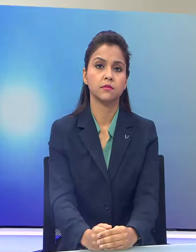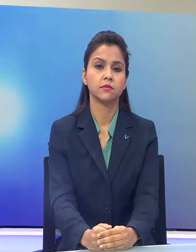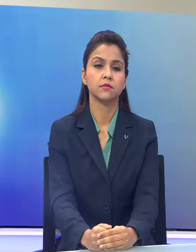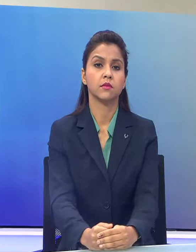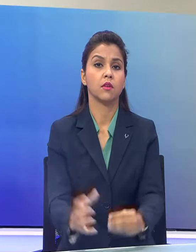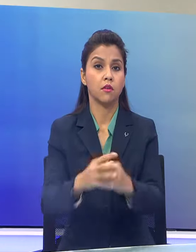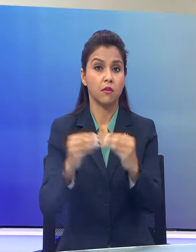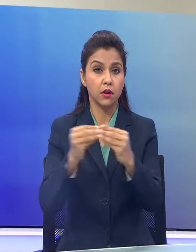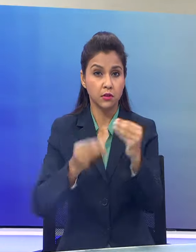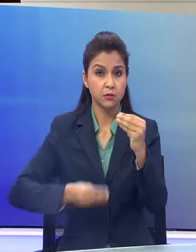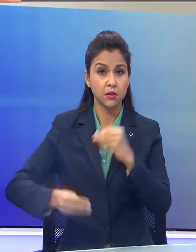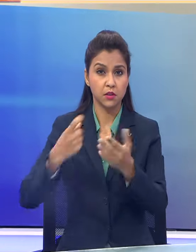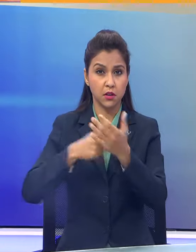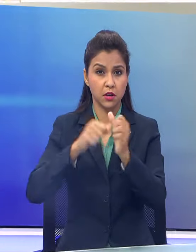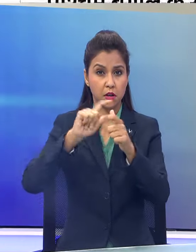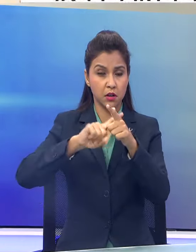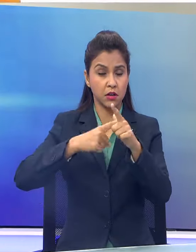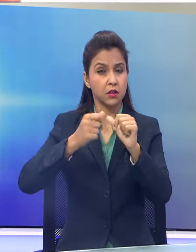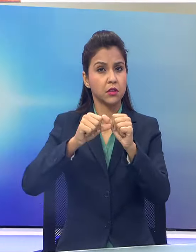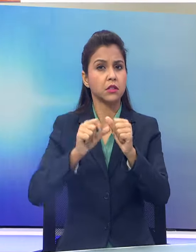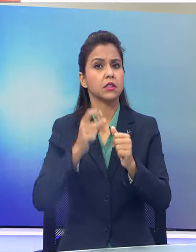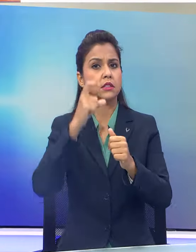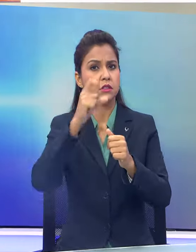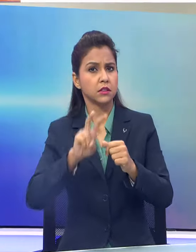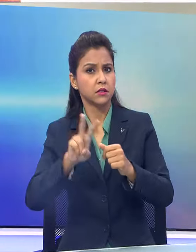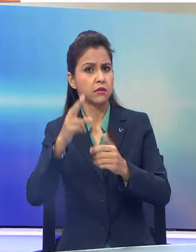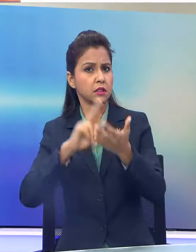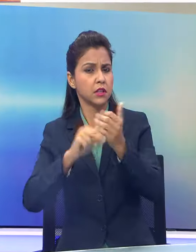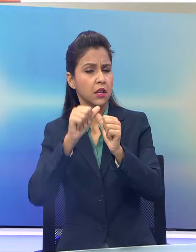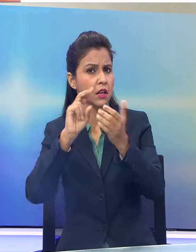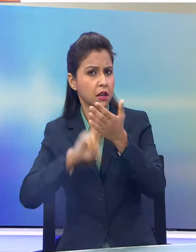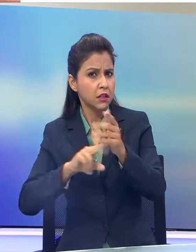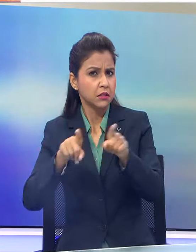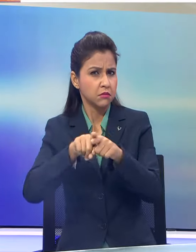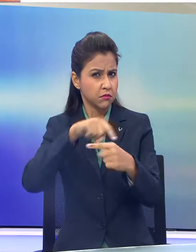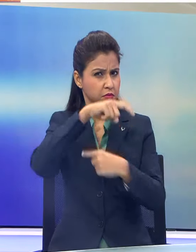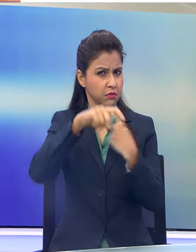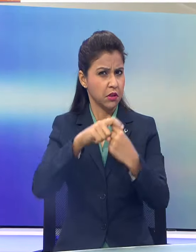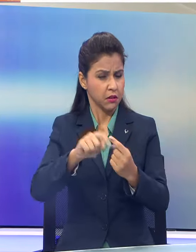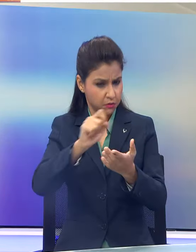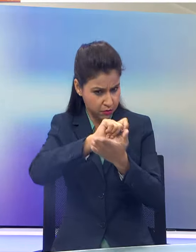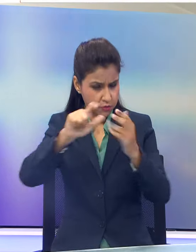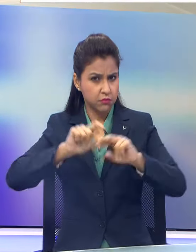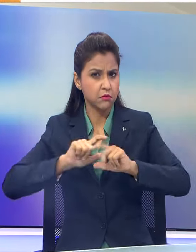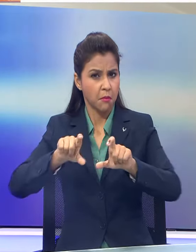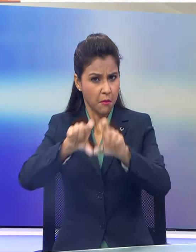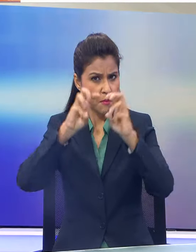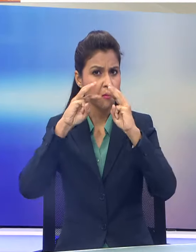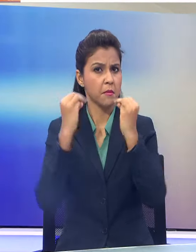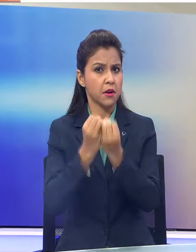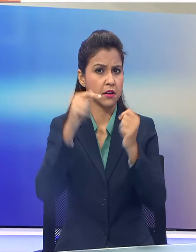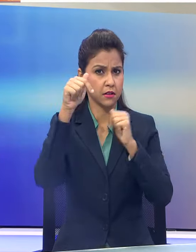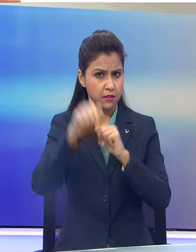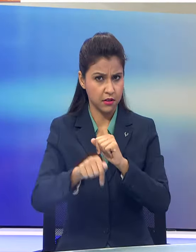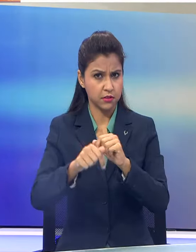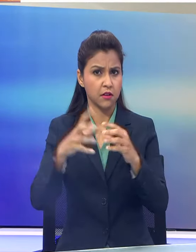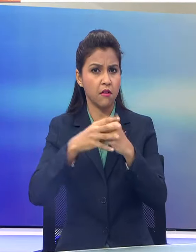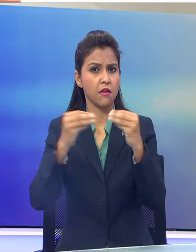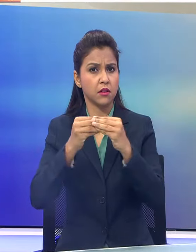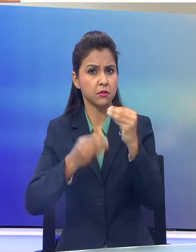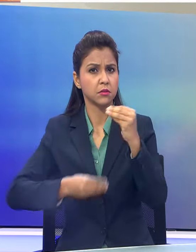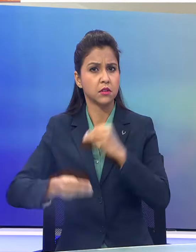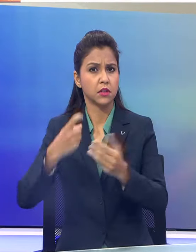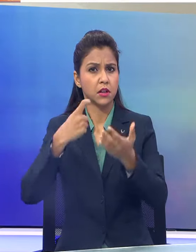पश्चिम बंगाल के राजपाल सीवी आनन्द बोस ने चकरवाद रेमल पर एक आपात कालीन समीक्षा बैठा की पश्चुम बंगाल के